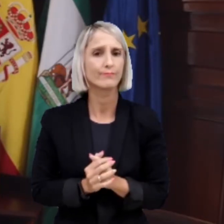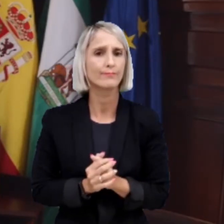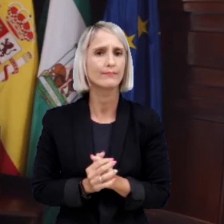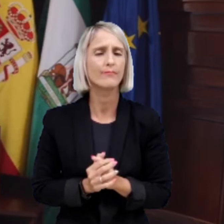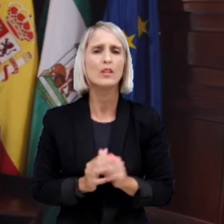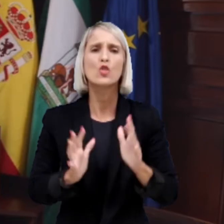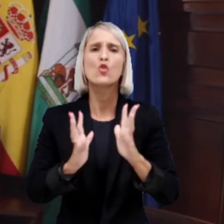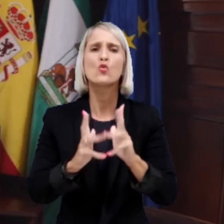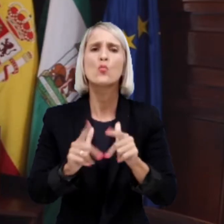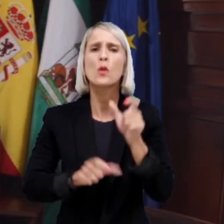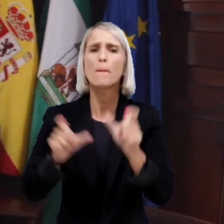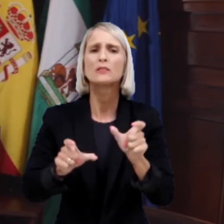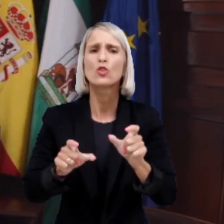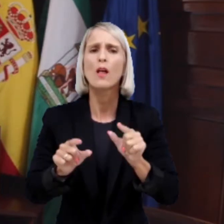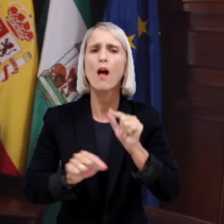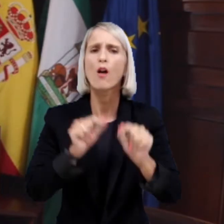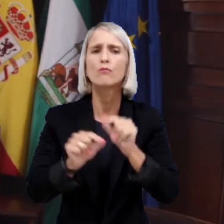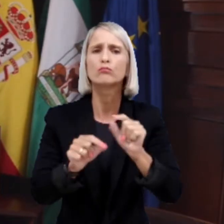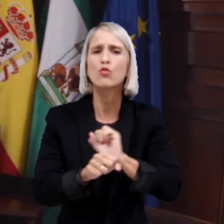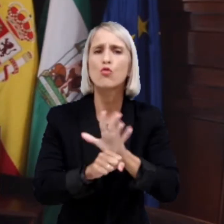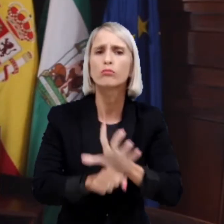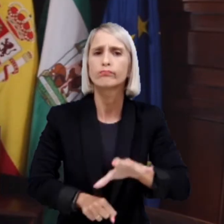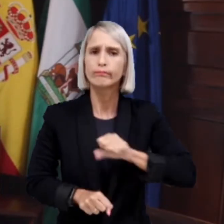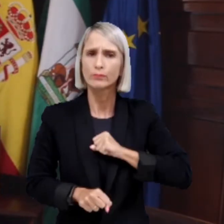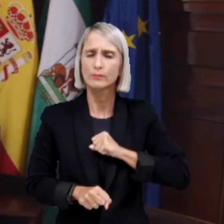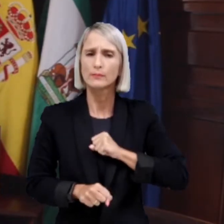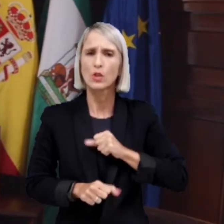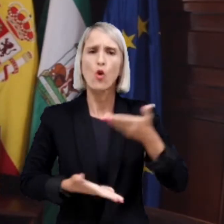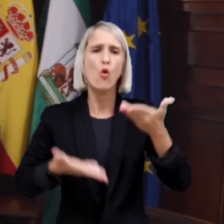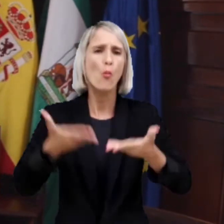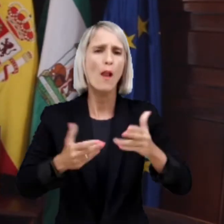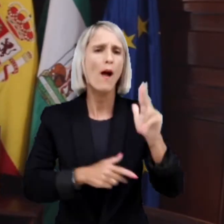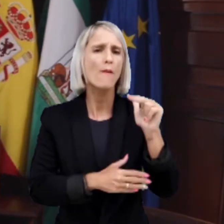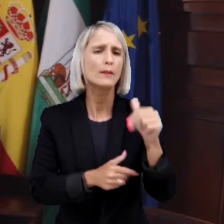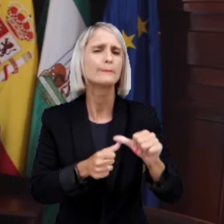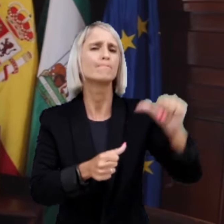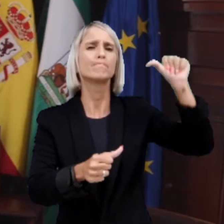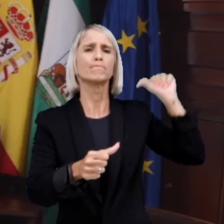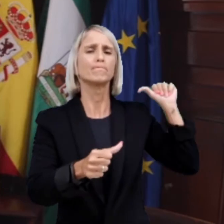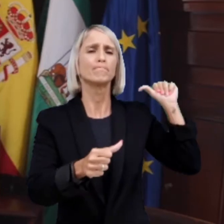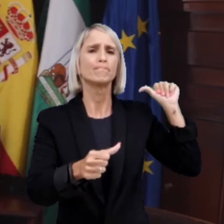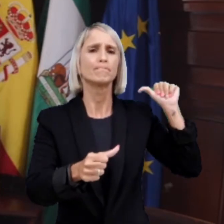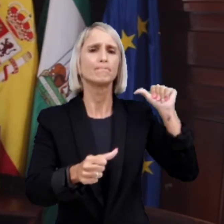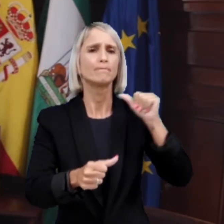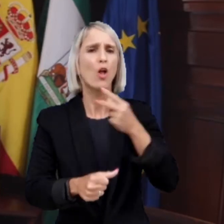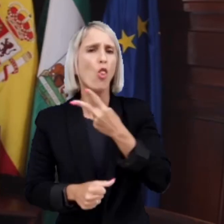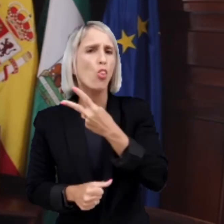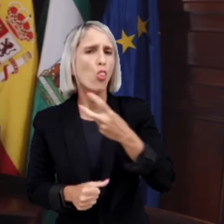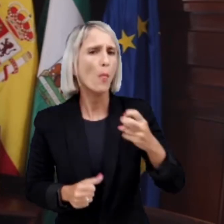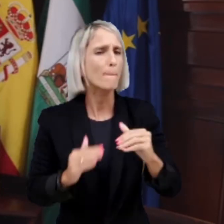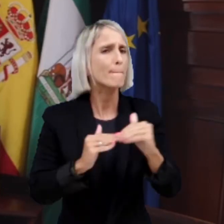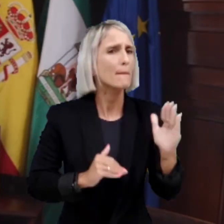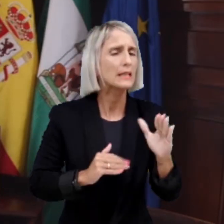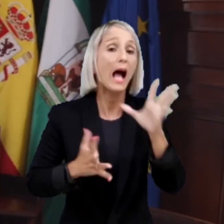Antes de ayer viernes, las incidencias acumuladas en Málaga habían descendido respecto al viernes anterior en un número significativo,